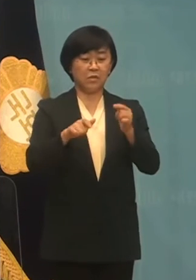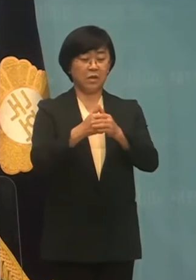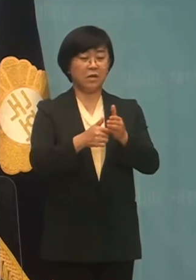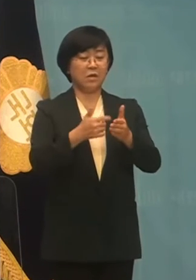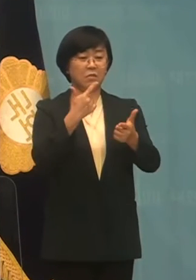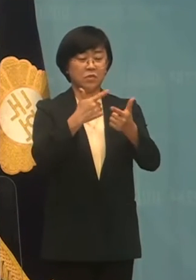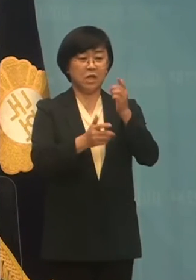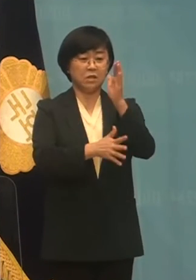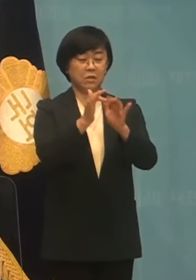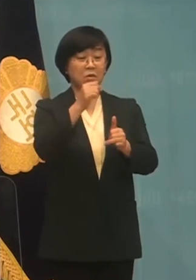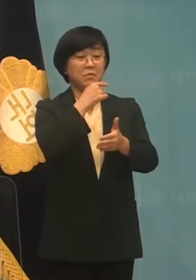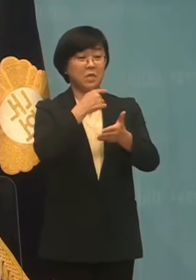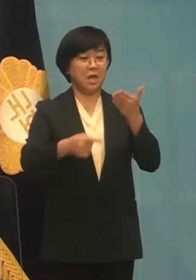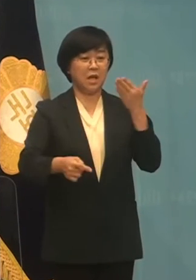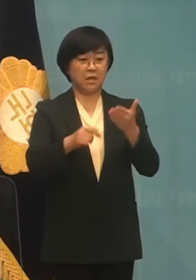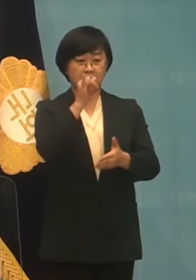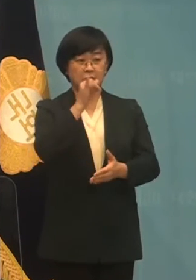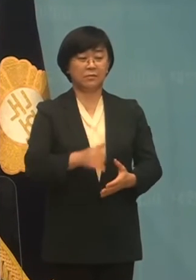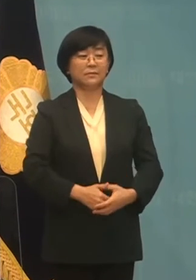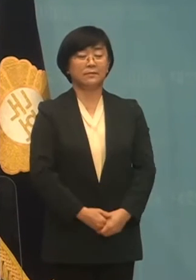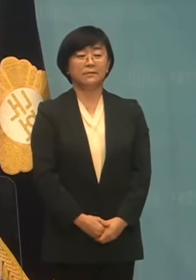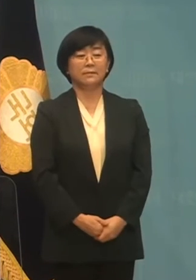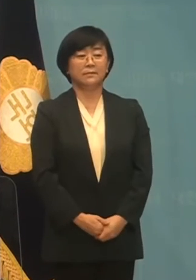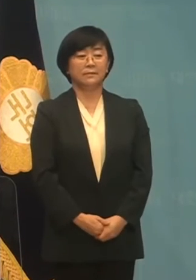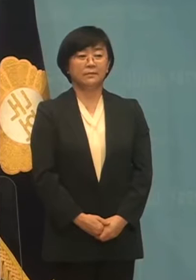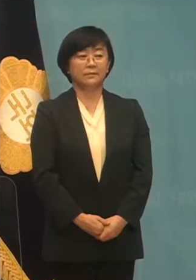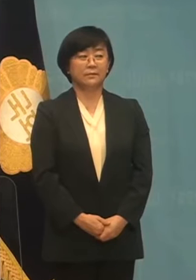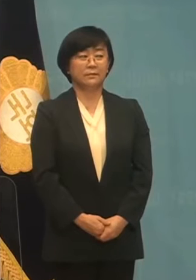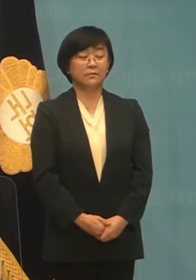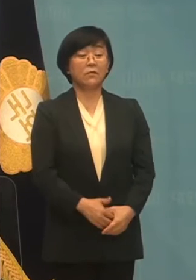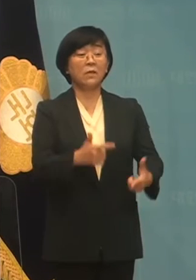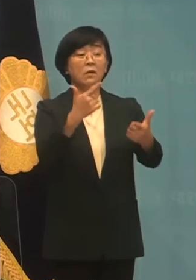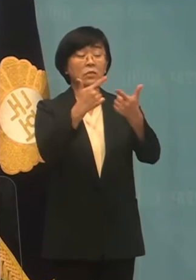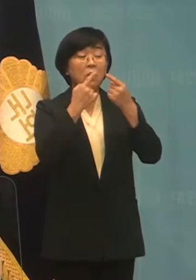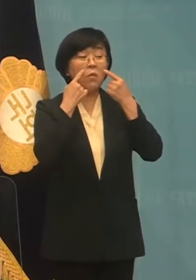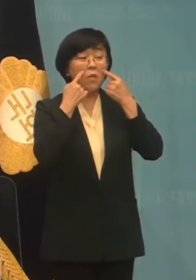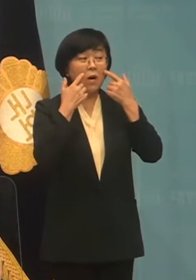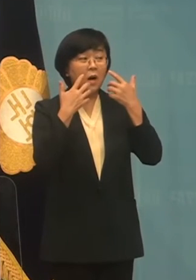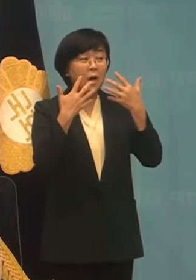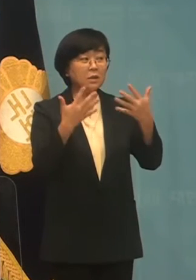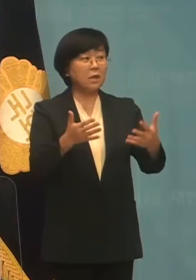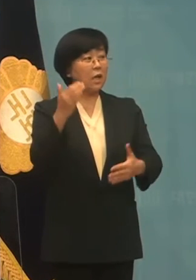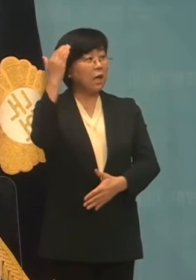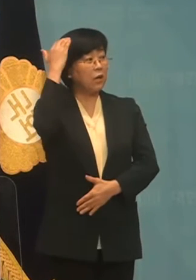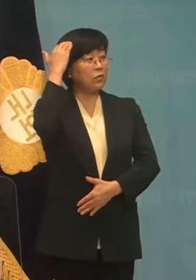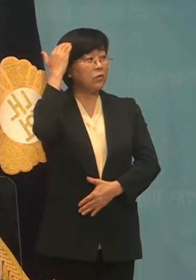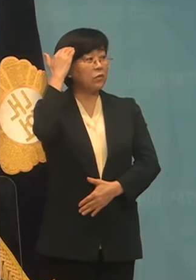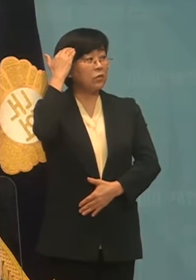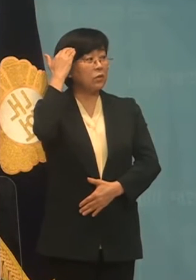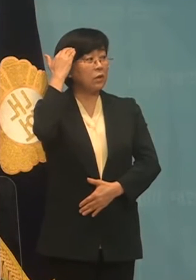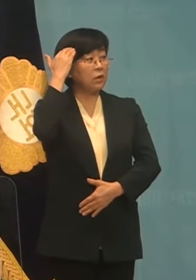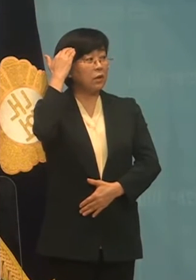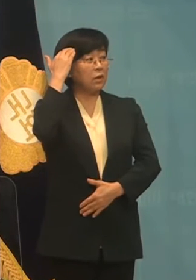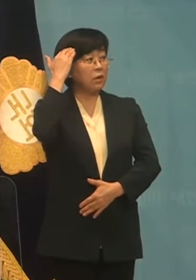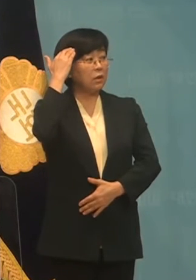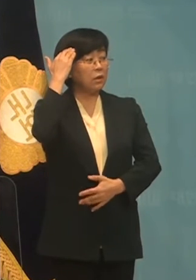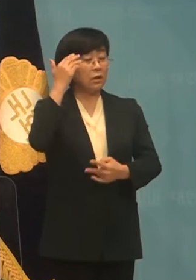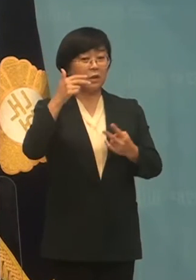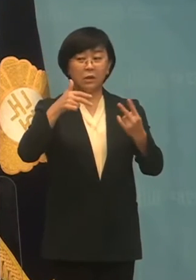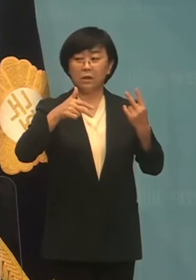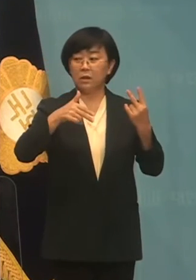시민들만 피해를 보고 있습니다. 부산은 명시를 상관한 대한민국의 제2의 도시이자